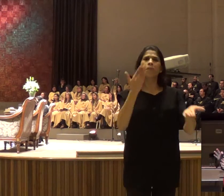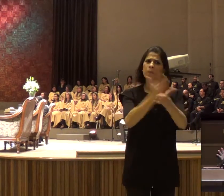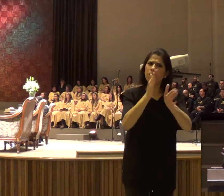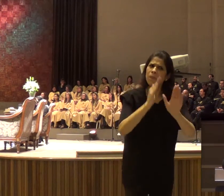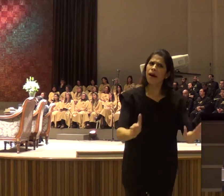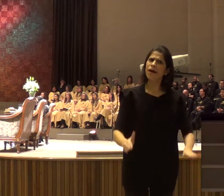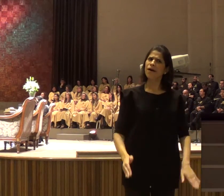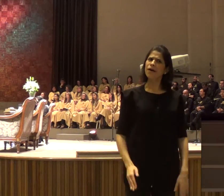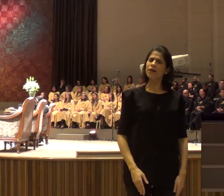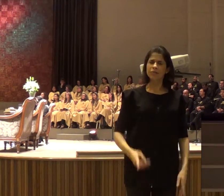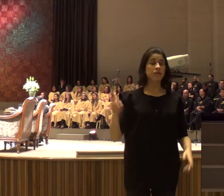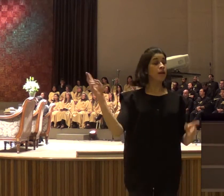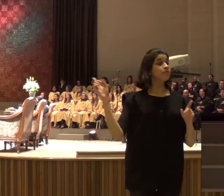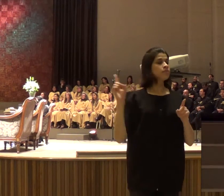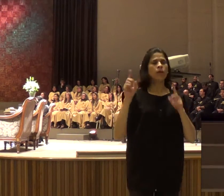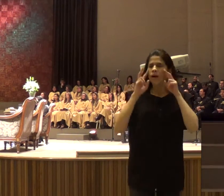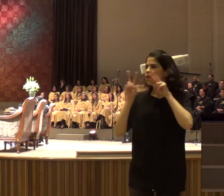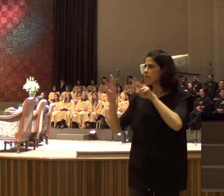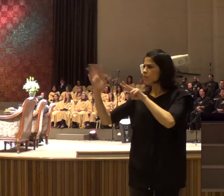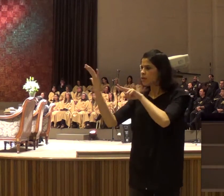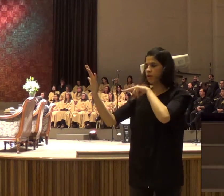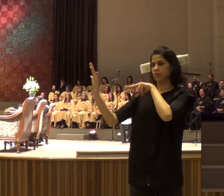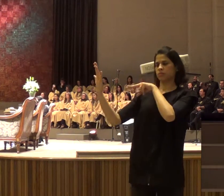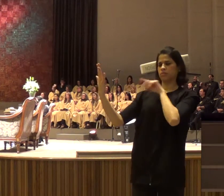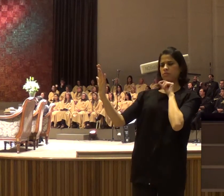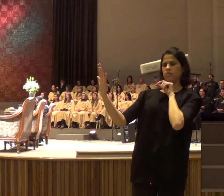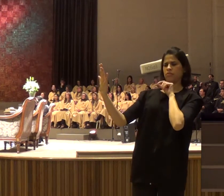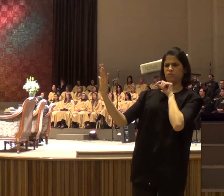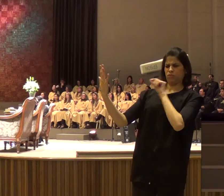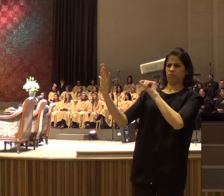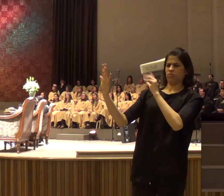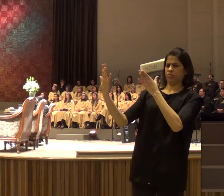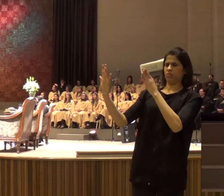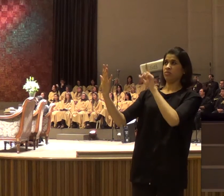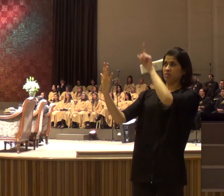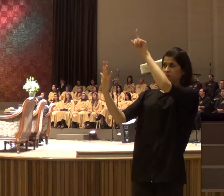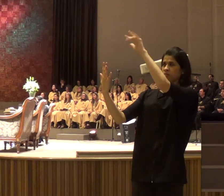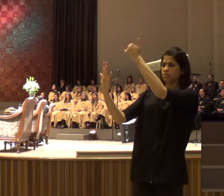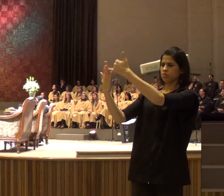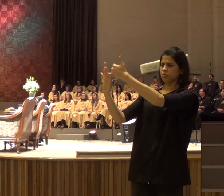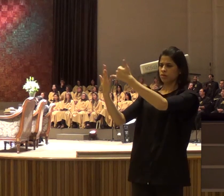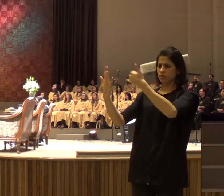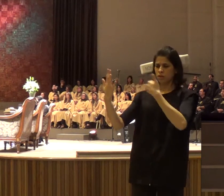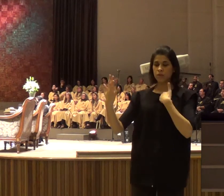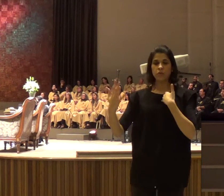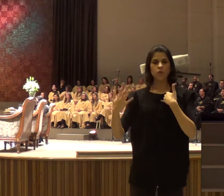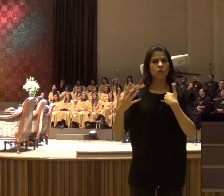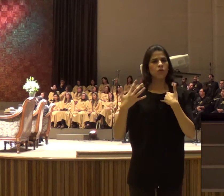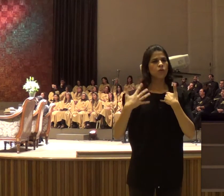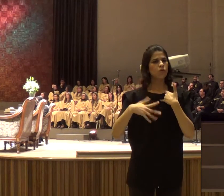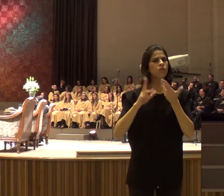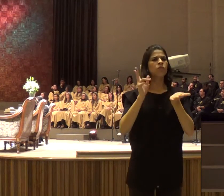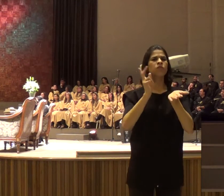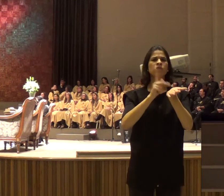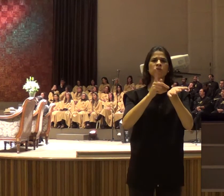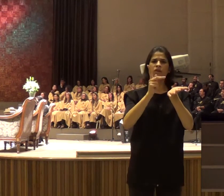para discernir, Senhor, o está acontecendo? O o Senhor quer me dizer? Qual é o teu ensino? e aí a gente começa,